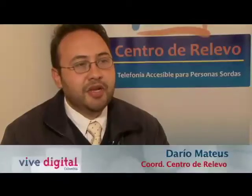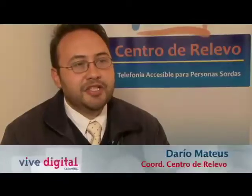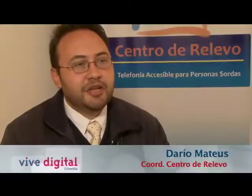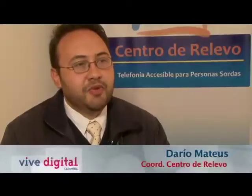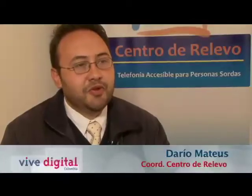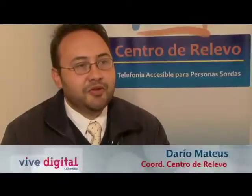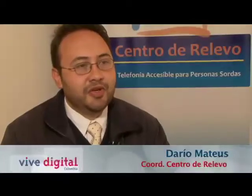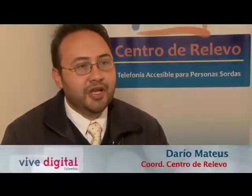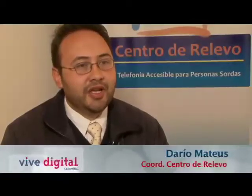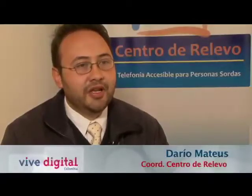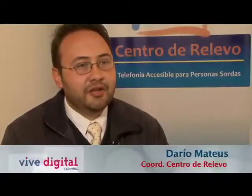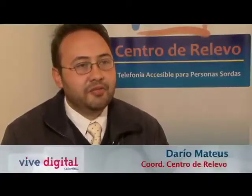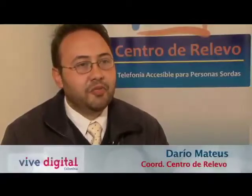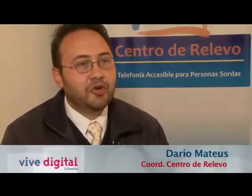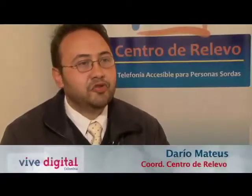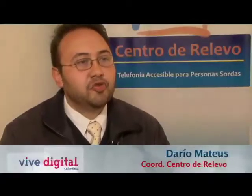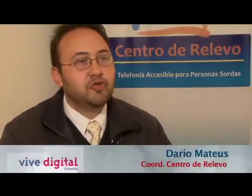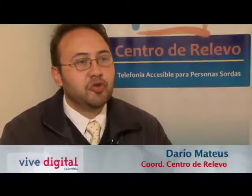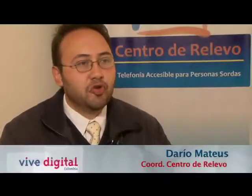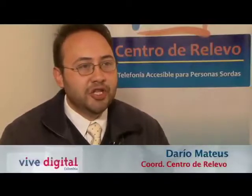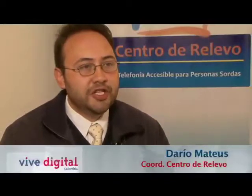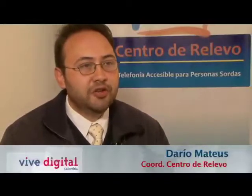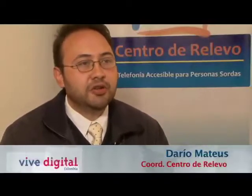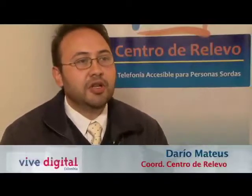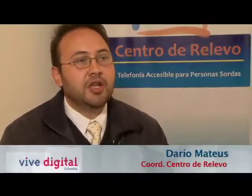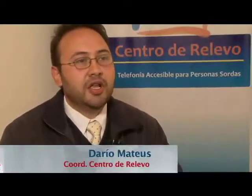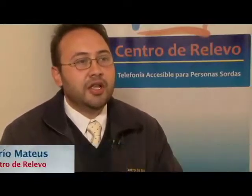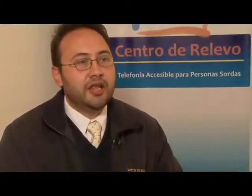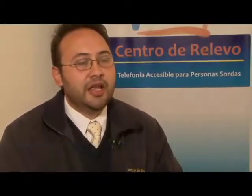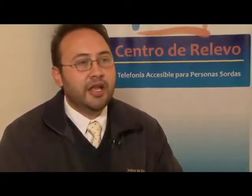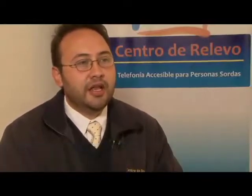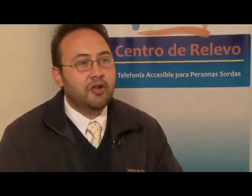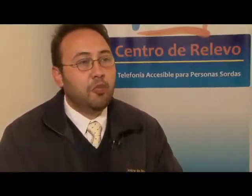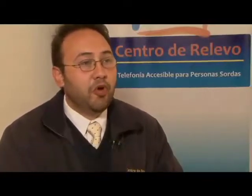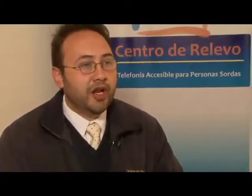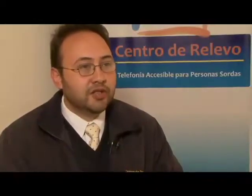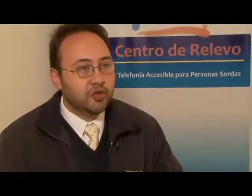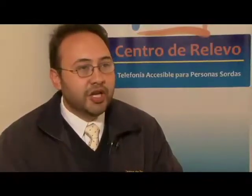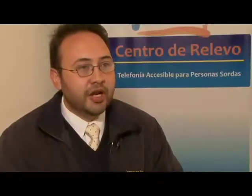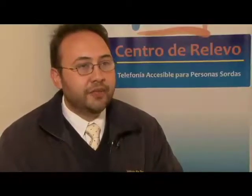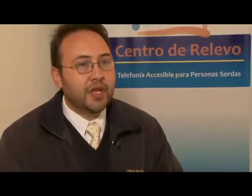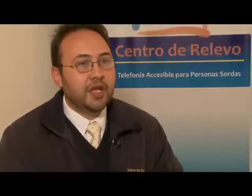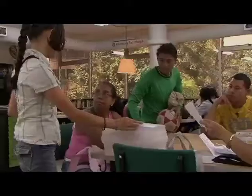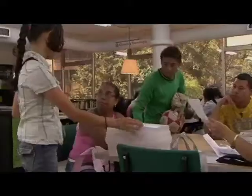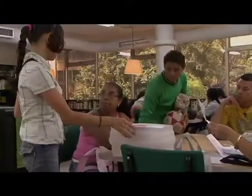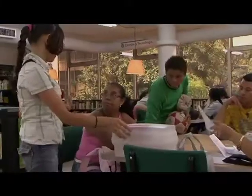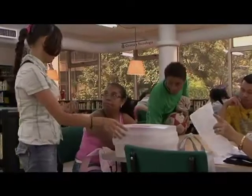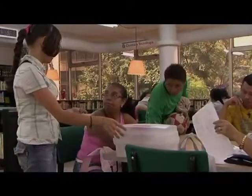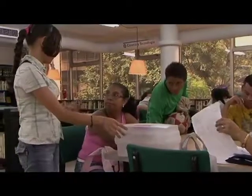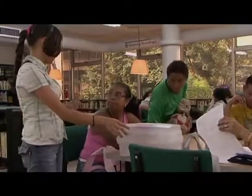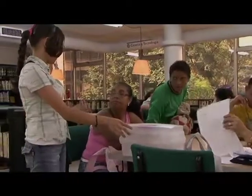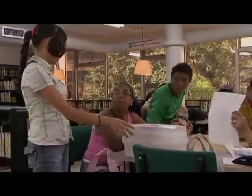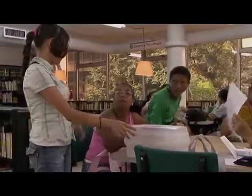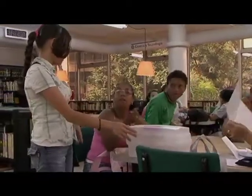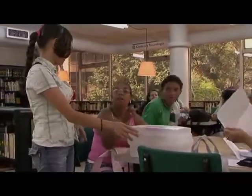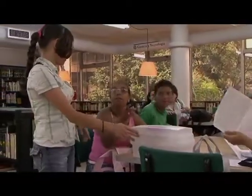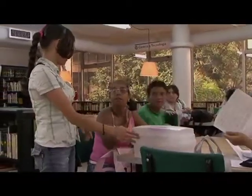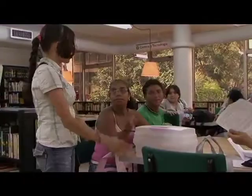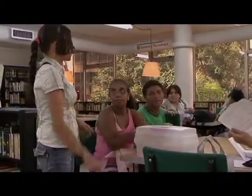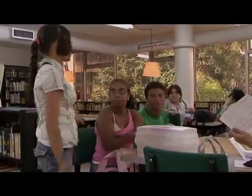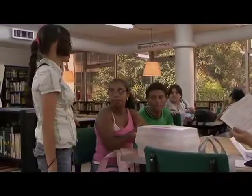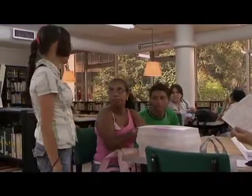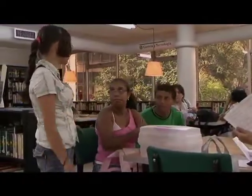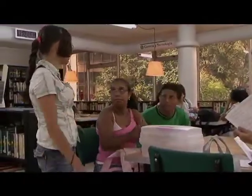desde el principio por su condición de no poder escuchar. Telefónicamente ellos no